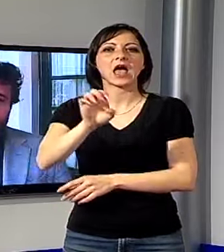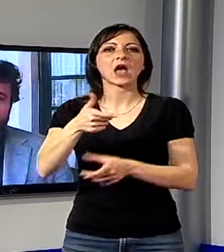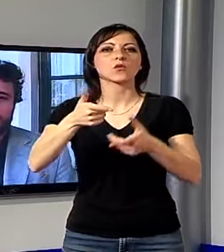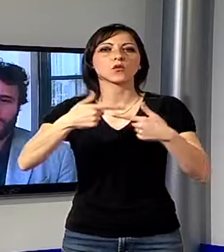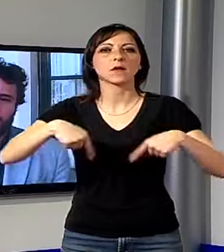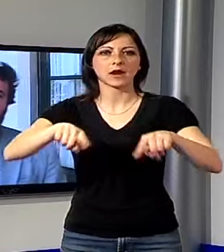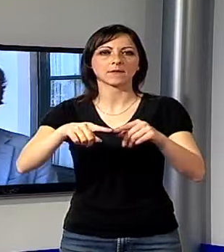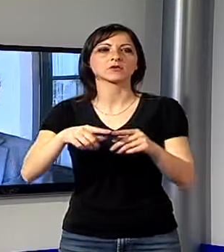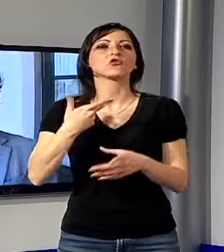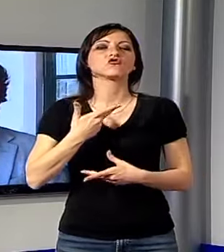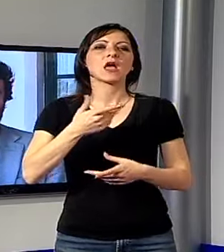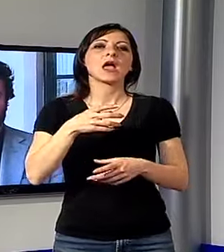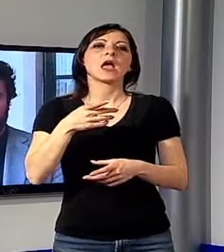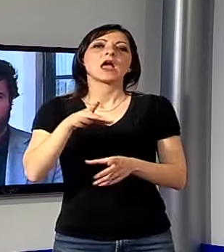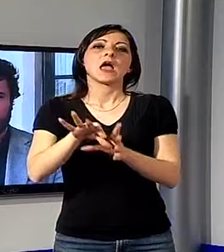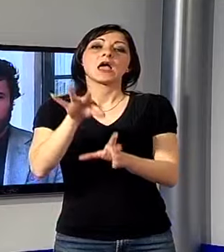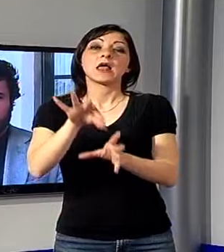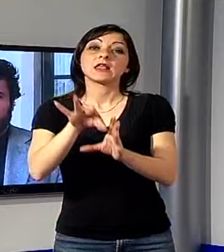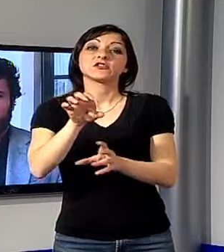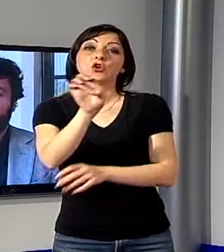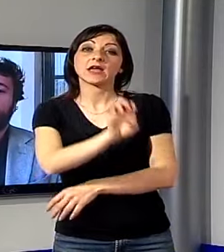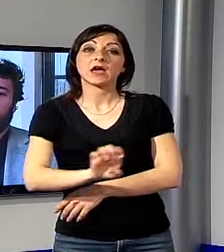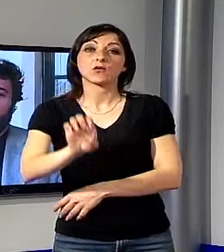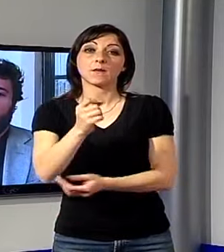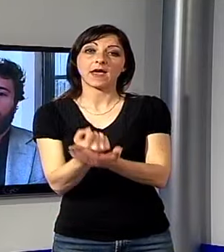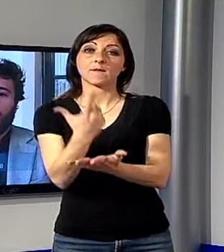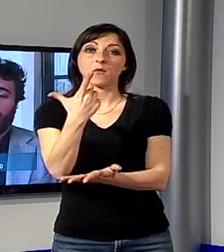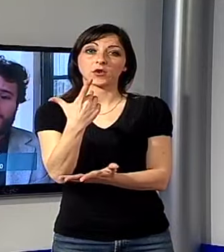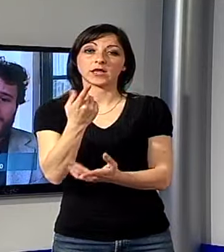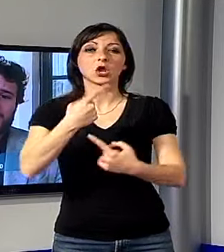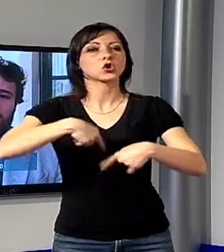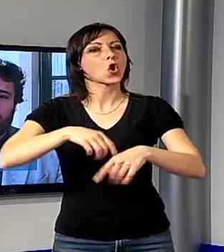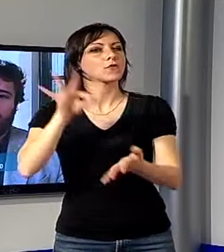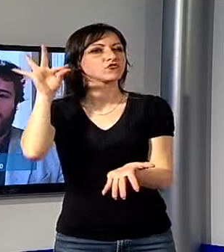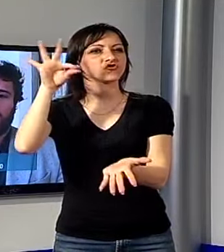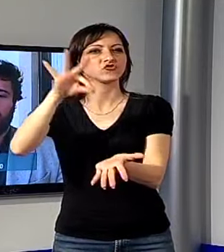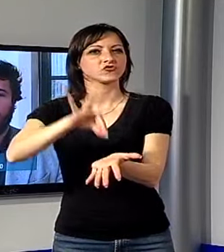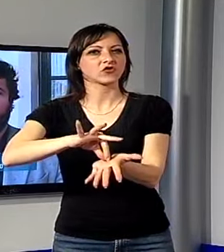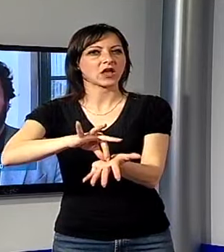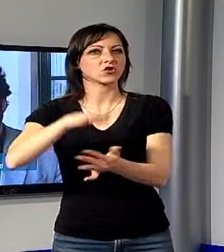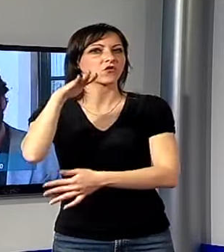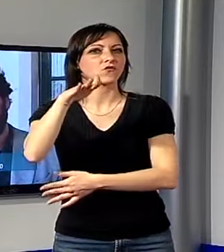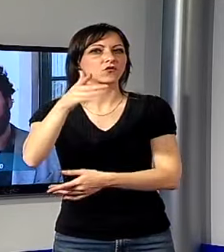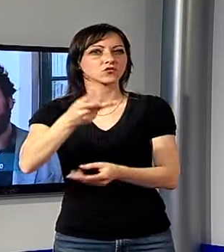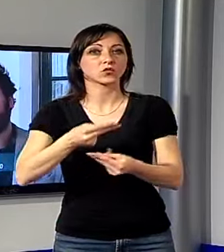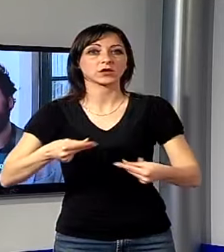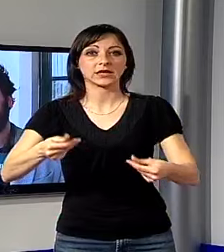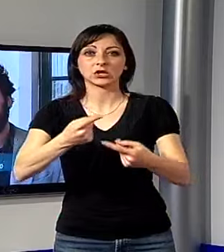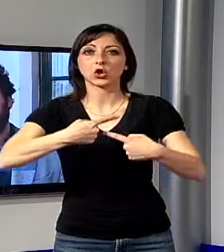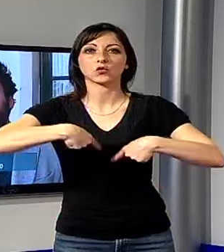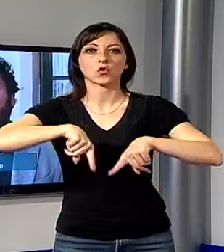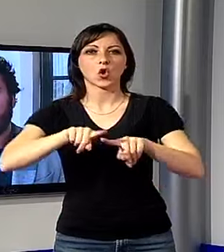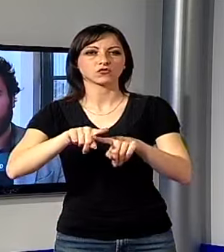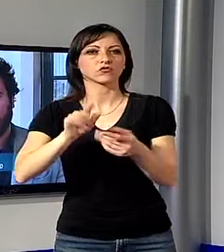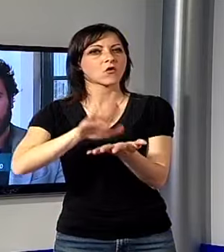anche le elezioni europee, un passaggio importante che noi consideriamo centrale per il futuro del nostro territorio anche perché